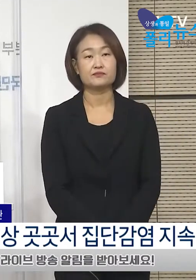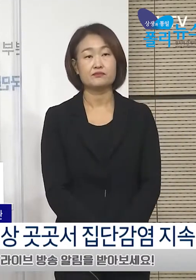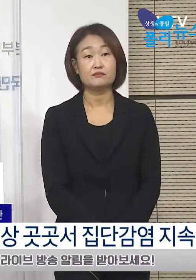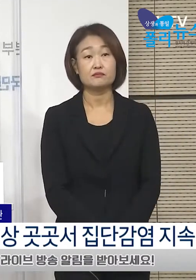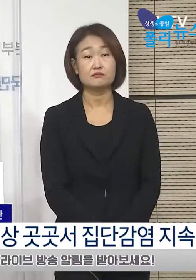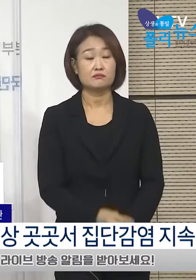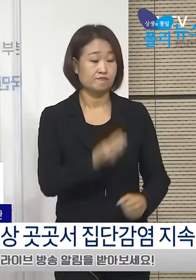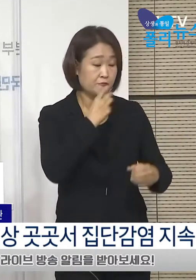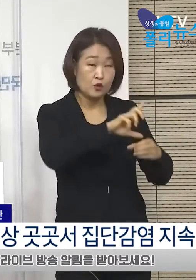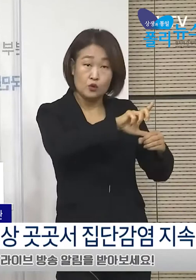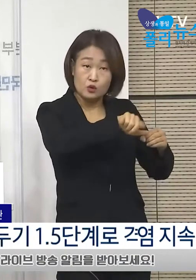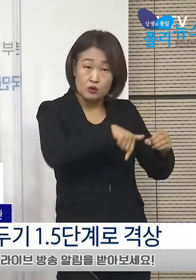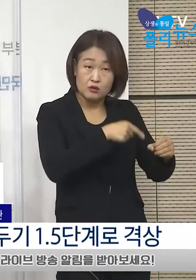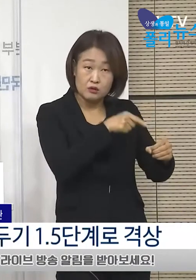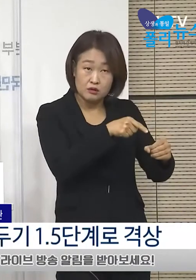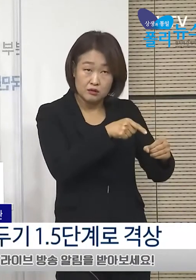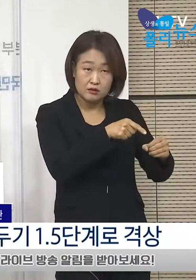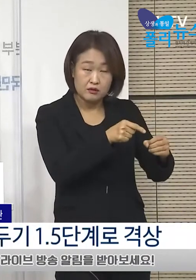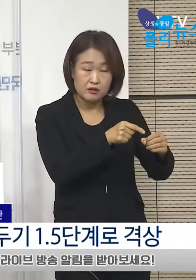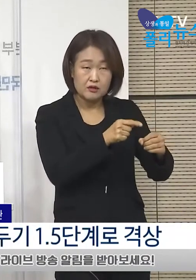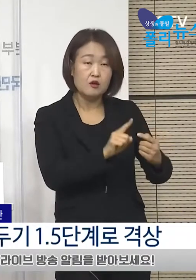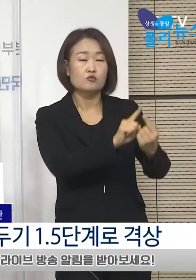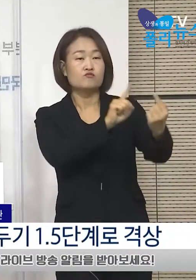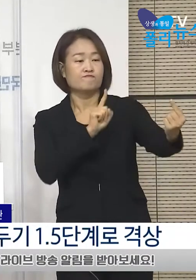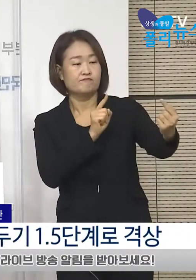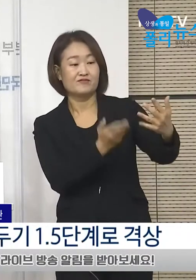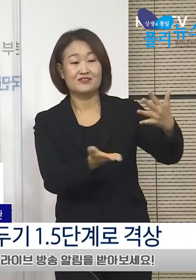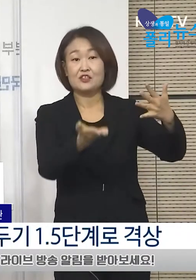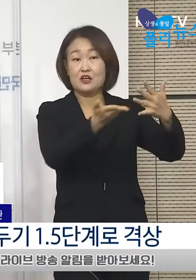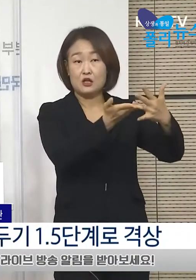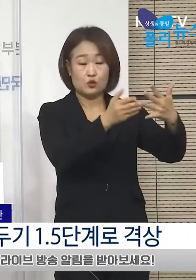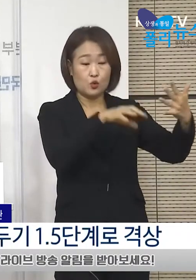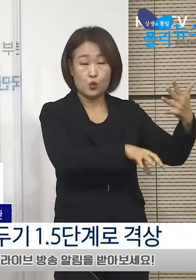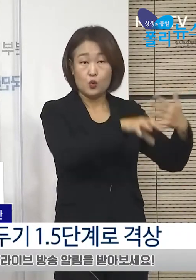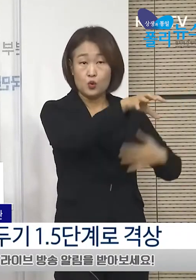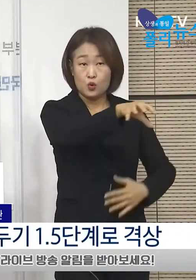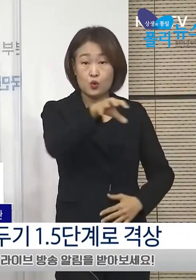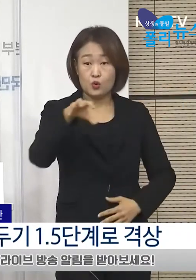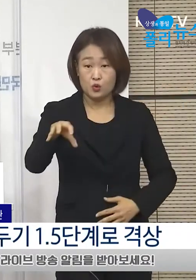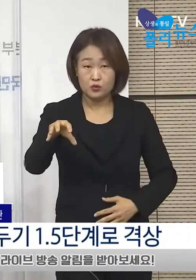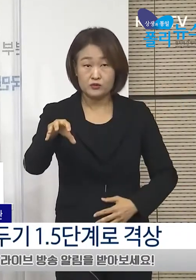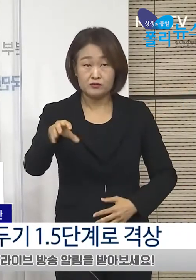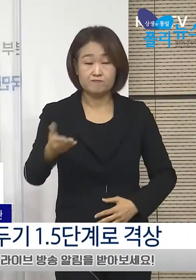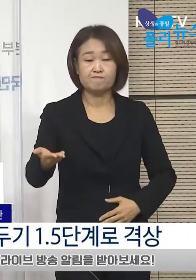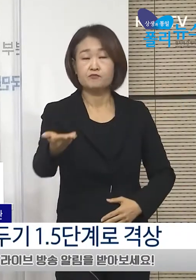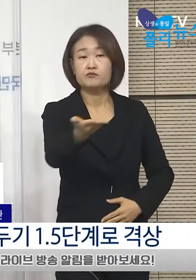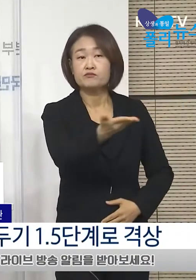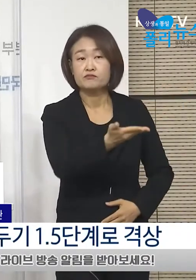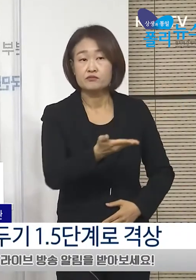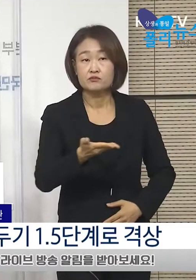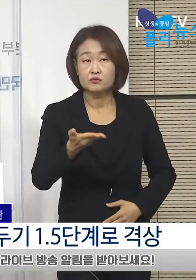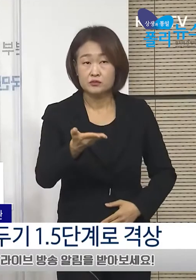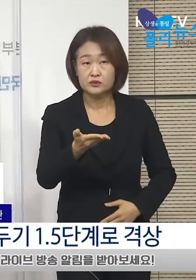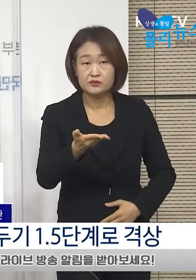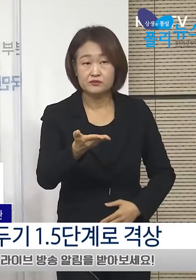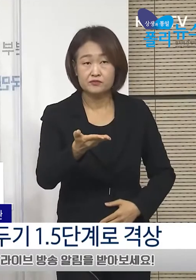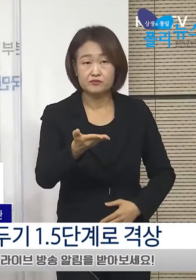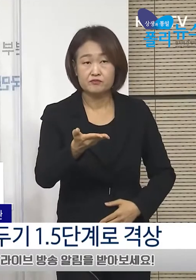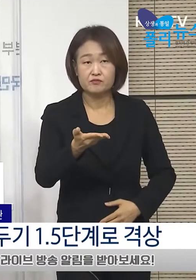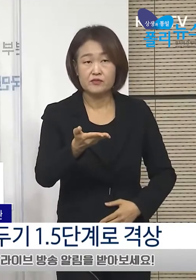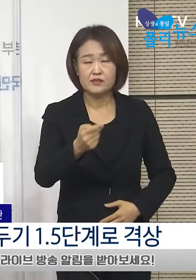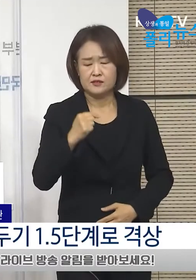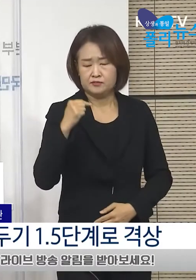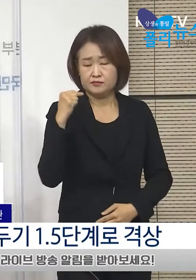수도권 등 거리 두기 1.5단계가 적용되는 지역에 주민들께서는 이번 단계 상향에 따라